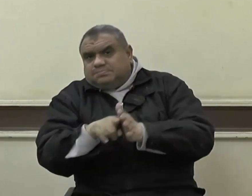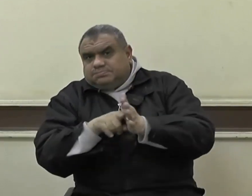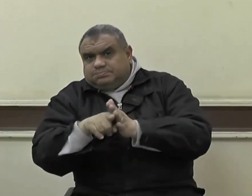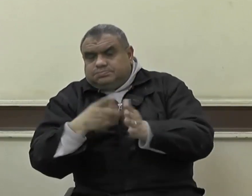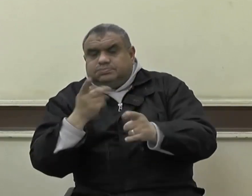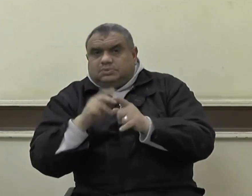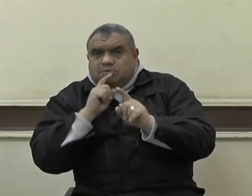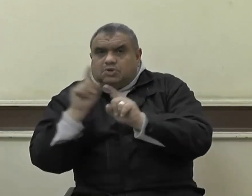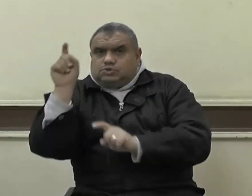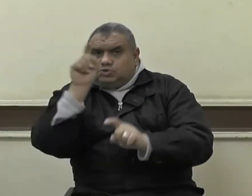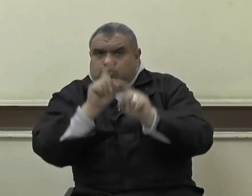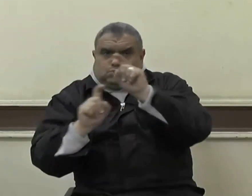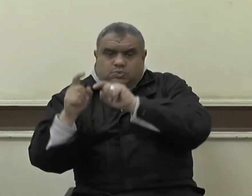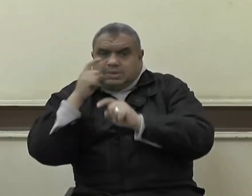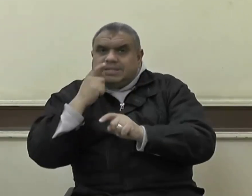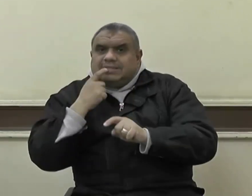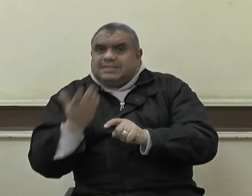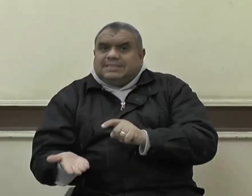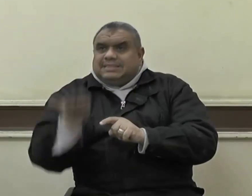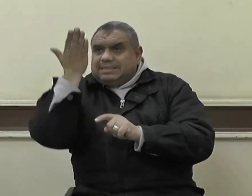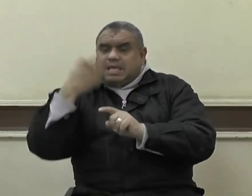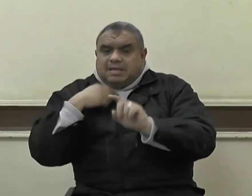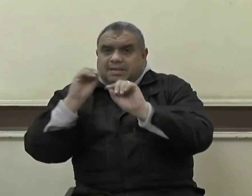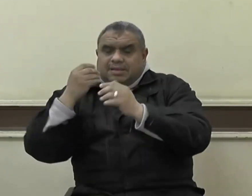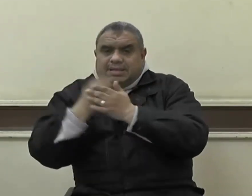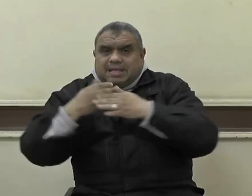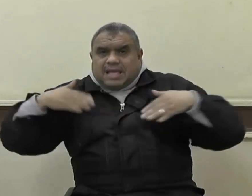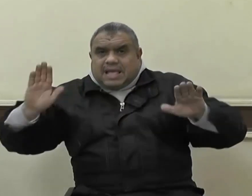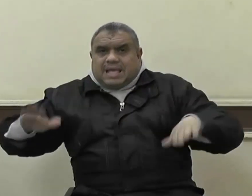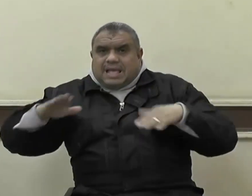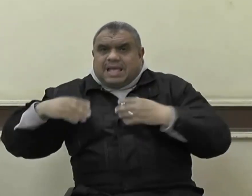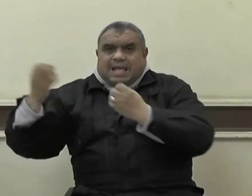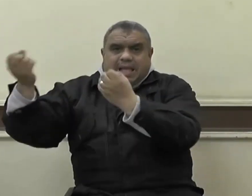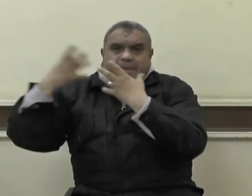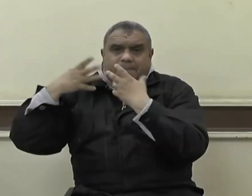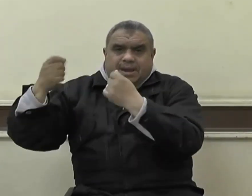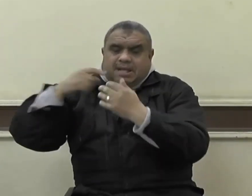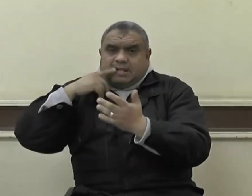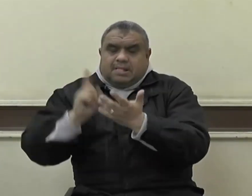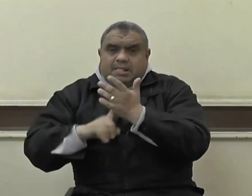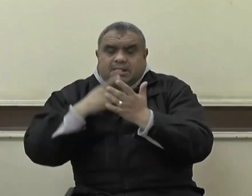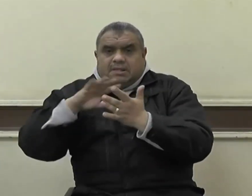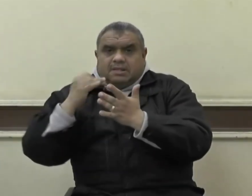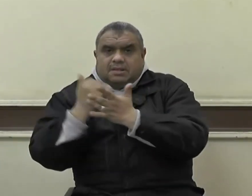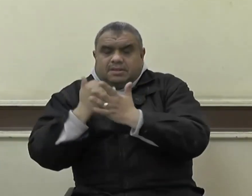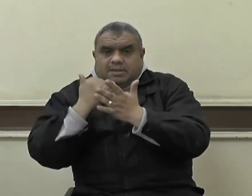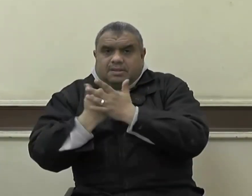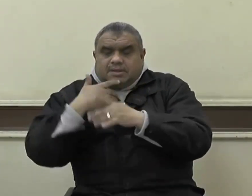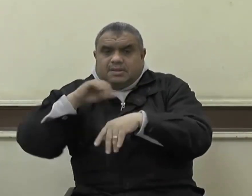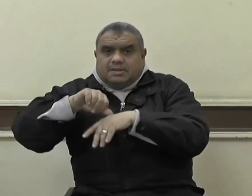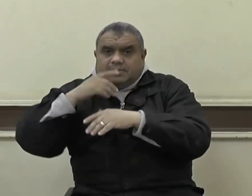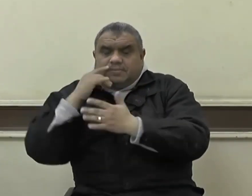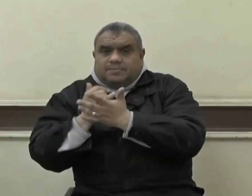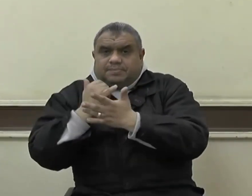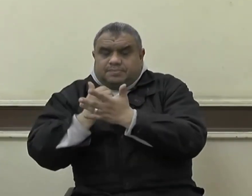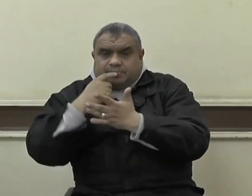وسلم جبريل عليه السلام عن هذه الآية ونفخ في الصور فصعق من في